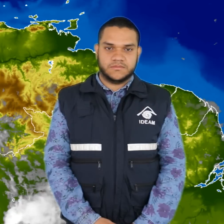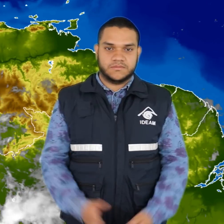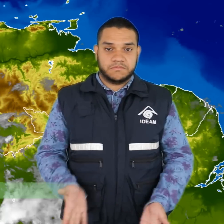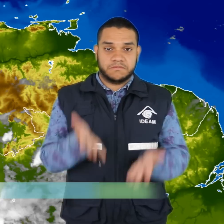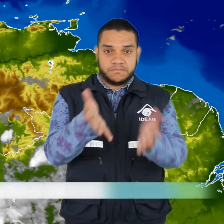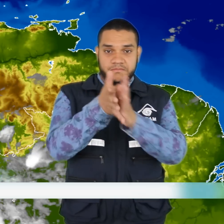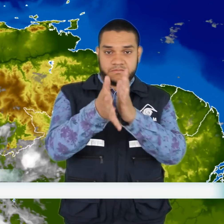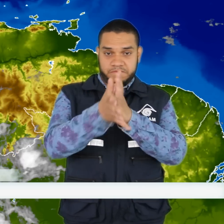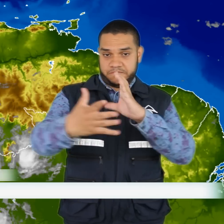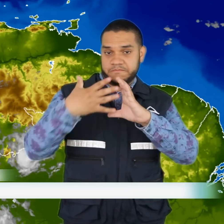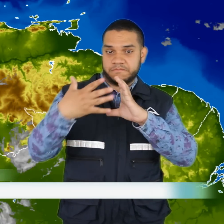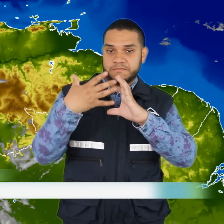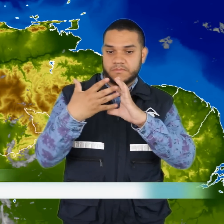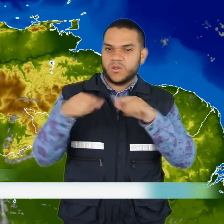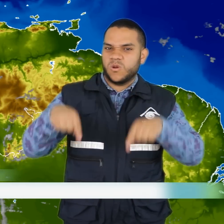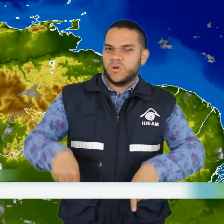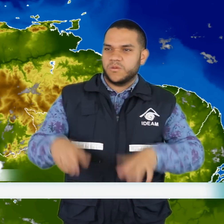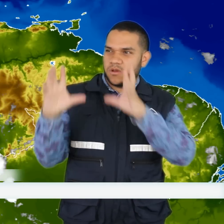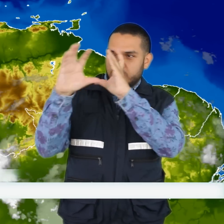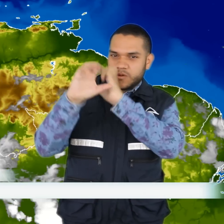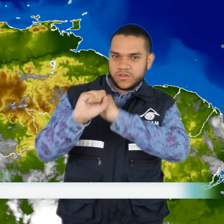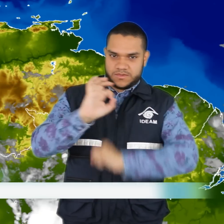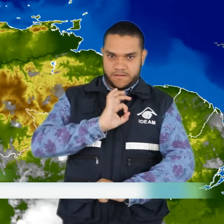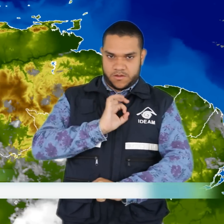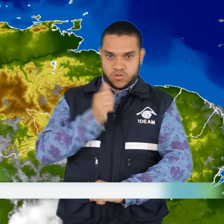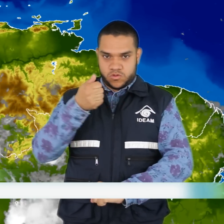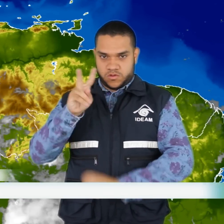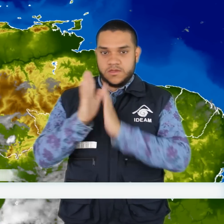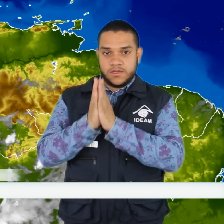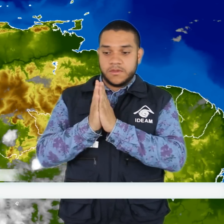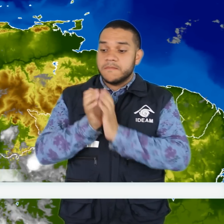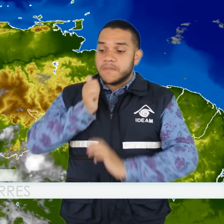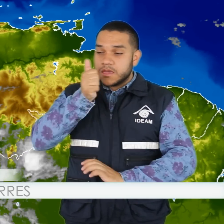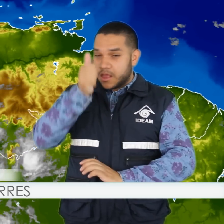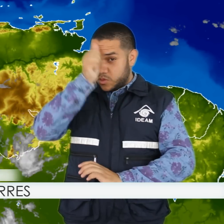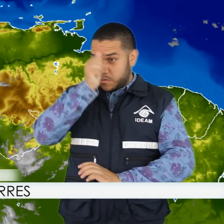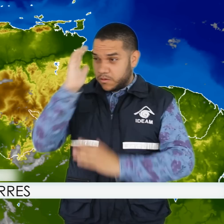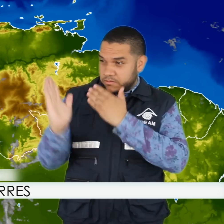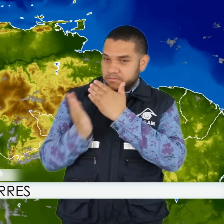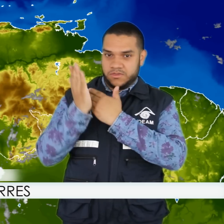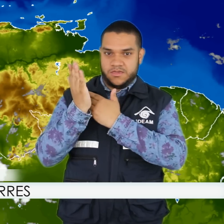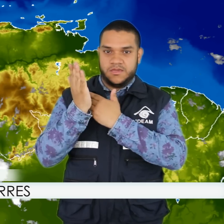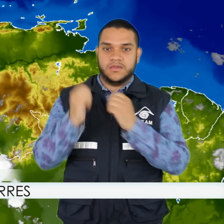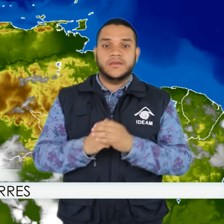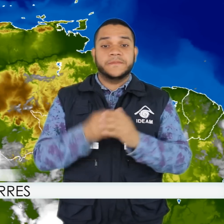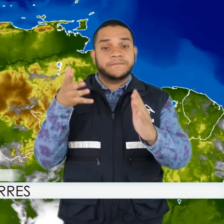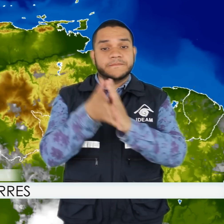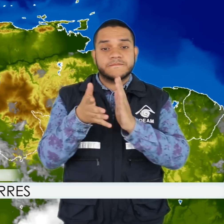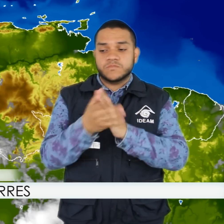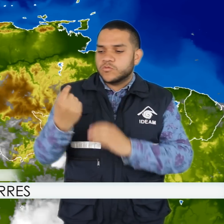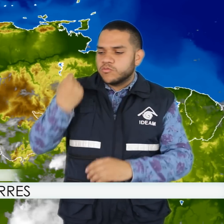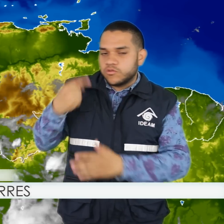Bienvenidos al pronóstico de estado del tiempo para esta noche, sábado 12 de diciembre y mañana domingo en horas de la madrugada. En las